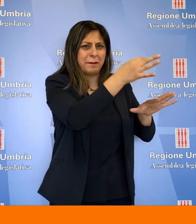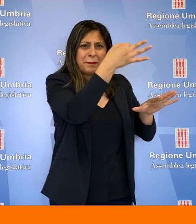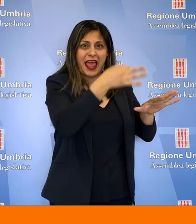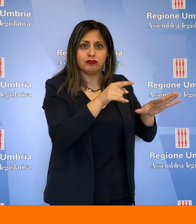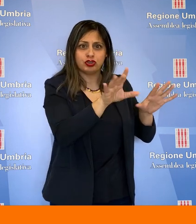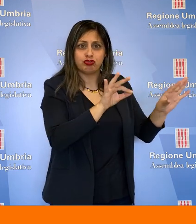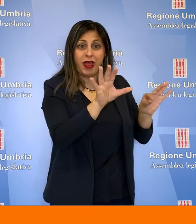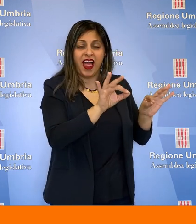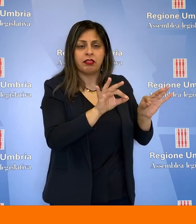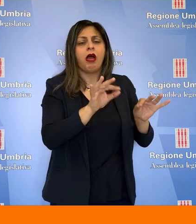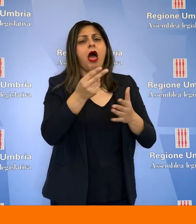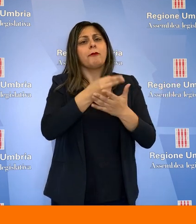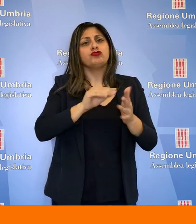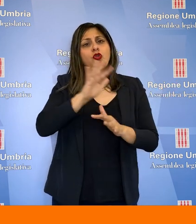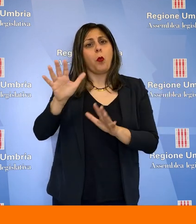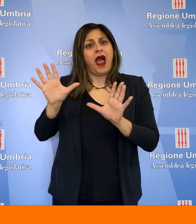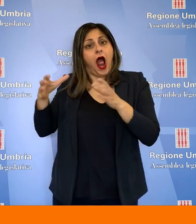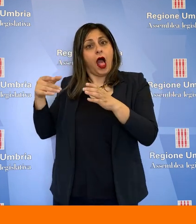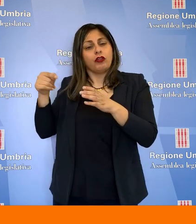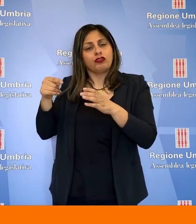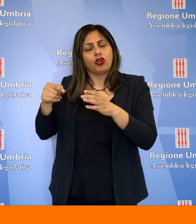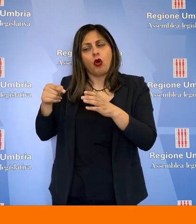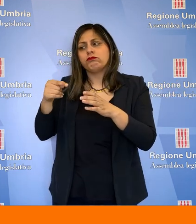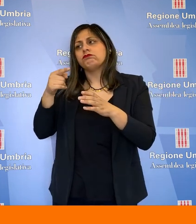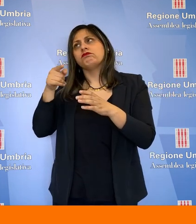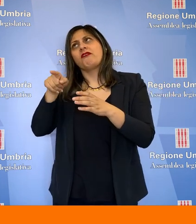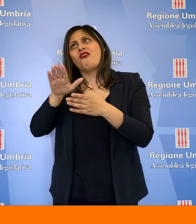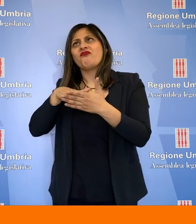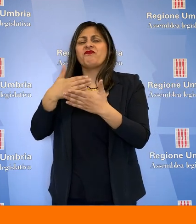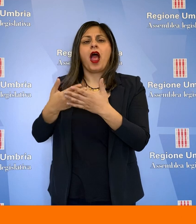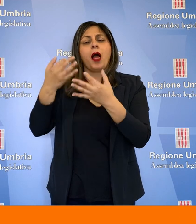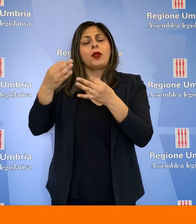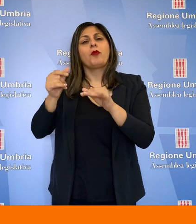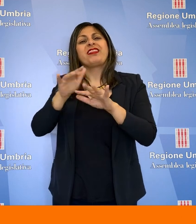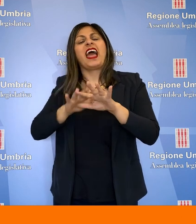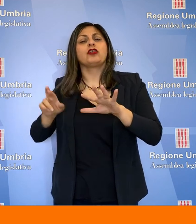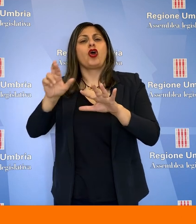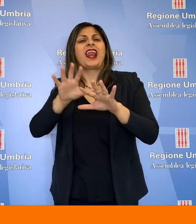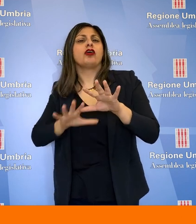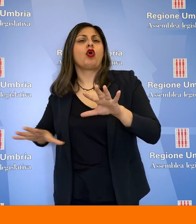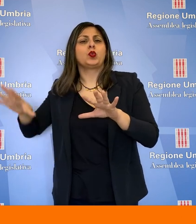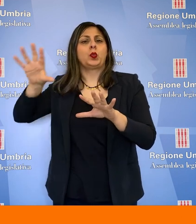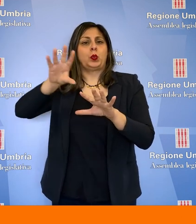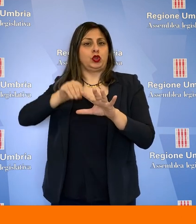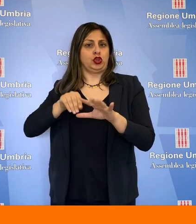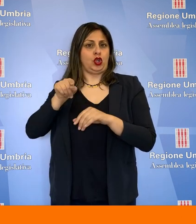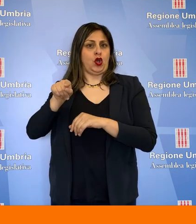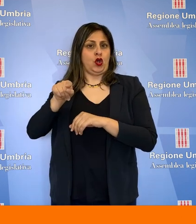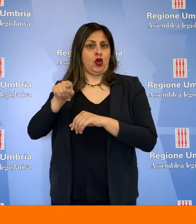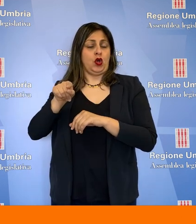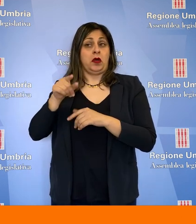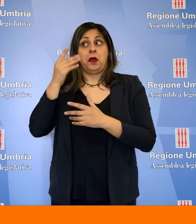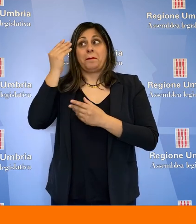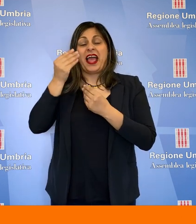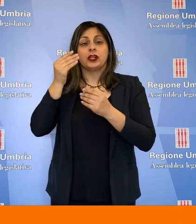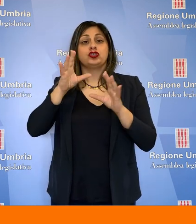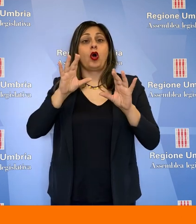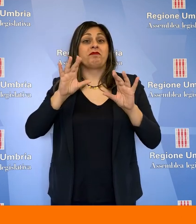territoriali e un'altra serie di progetti che hanno una rilevanza per tutto il territorio regionale.